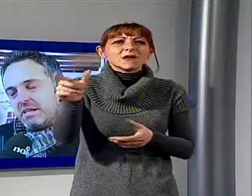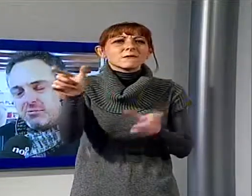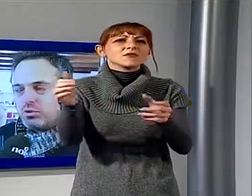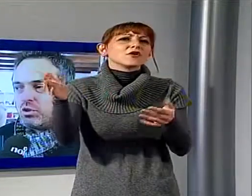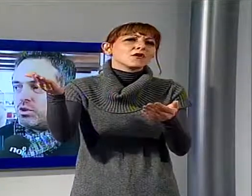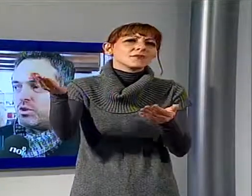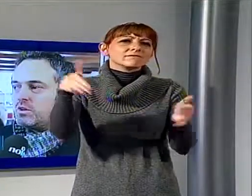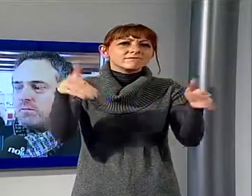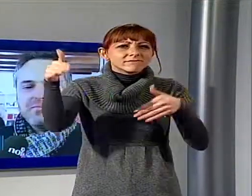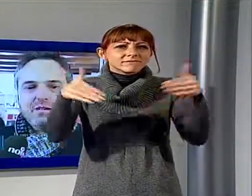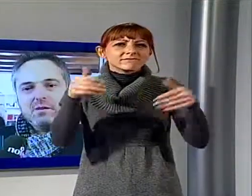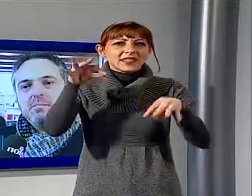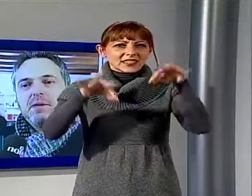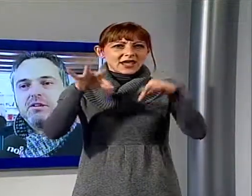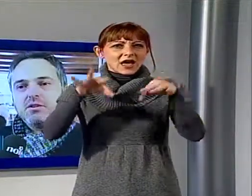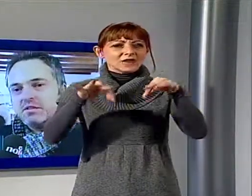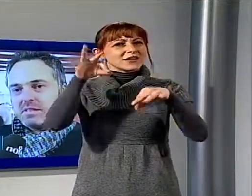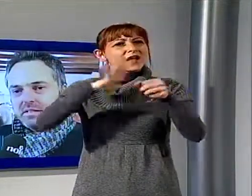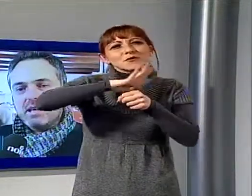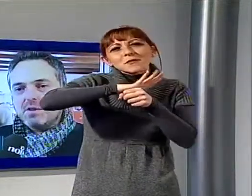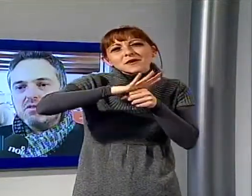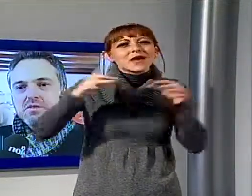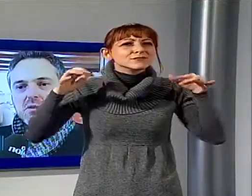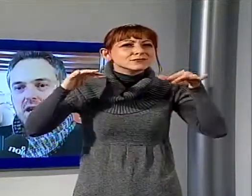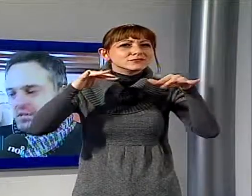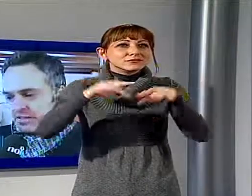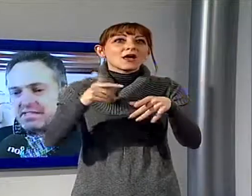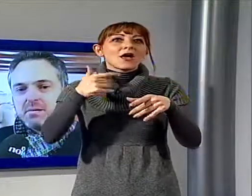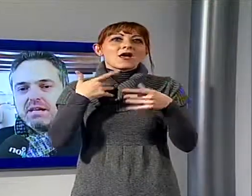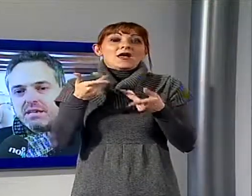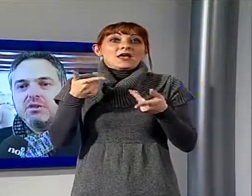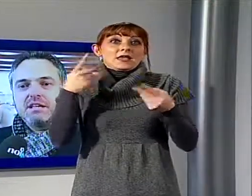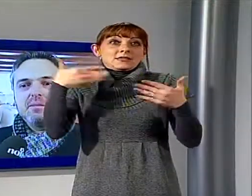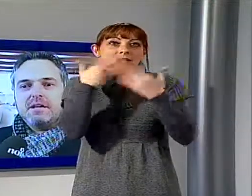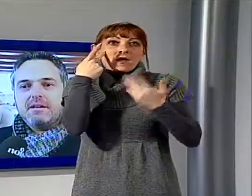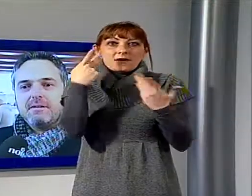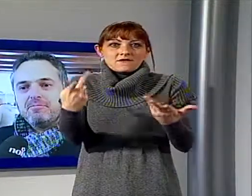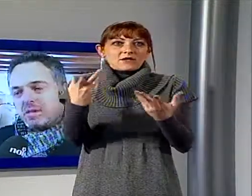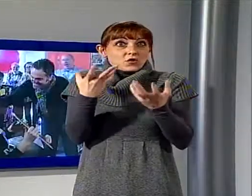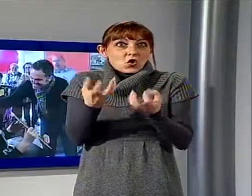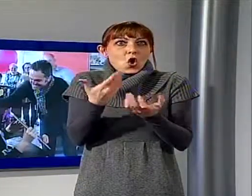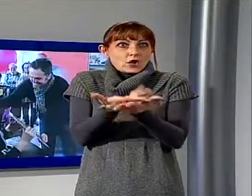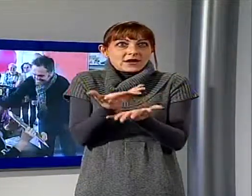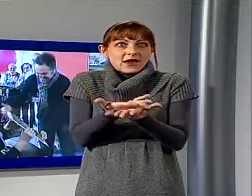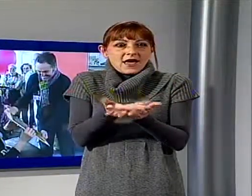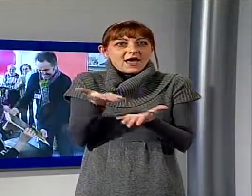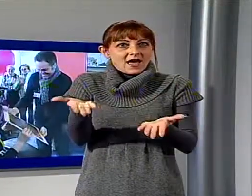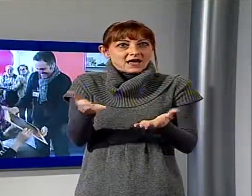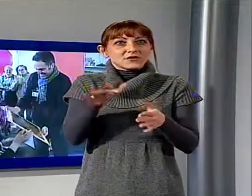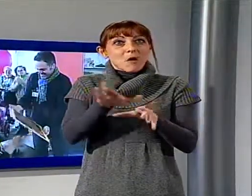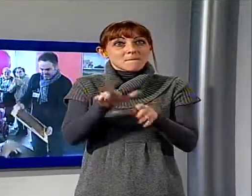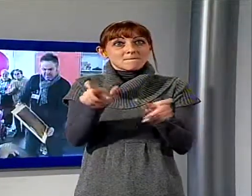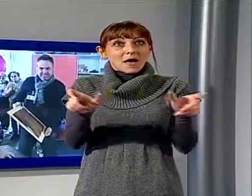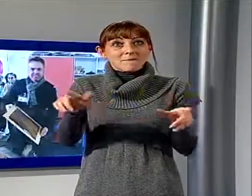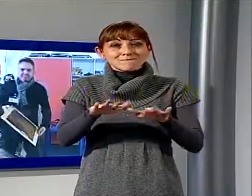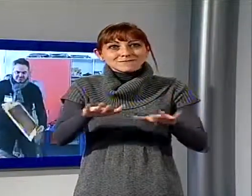il frutto di quell'impegno stamattina l'abbiamo visto qua fisicamente, concretamente i bimbi l'hanno già provato tutto a